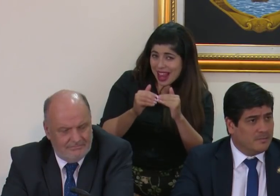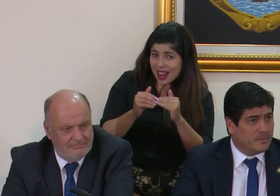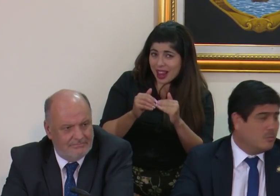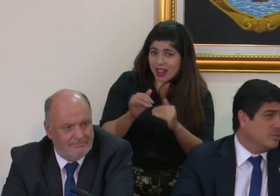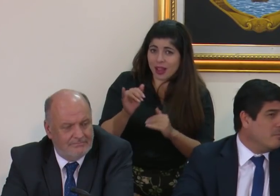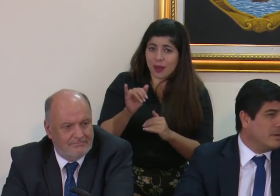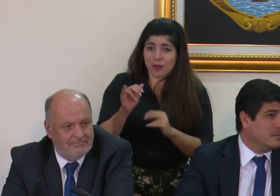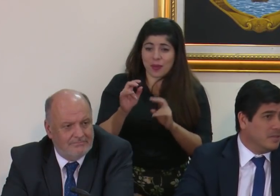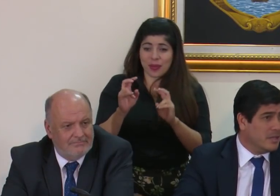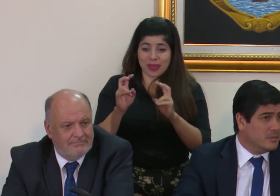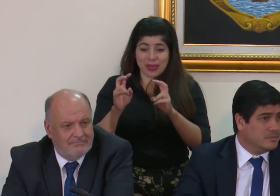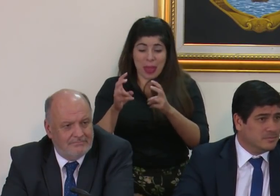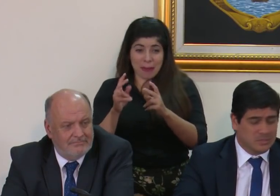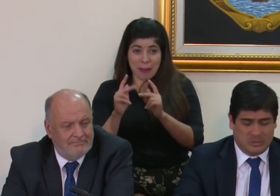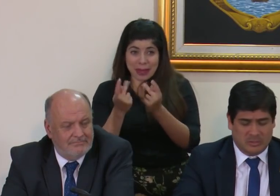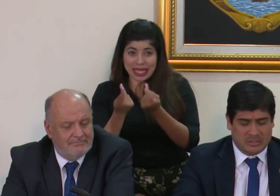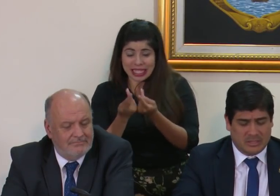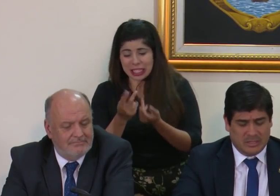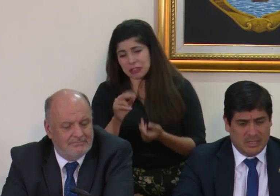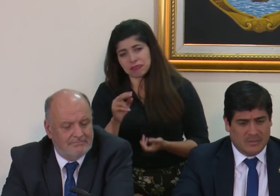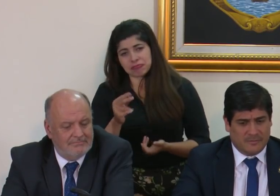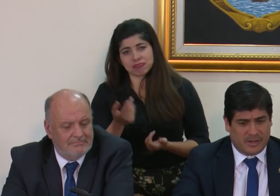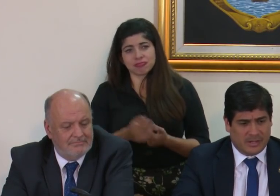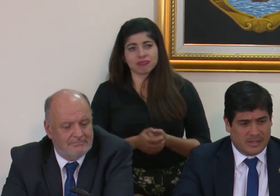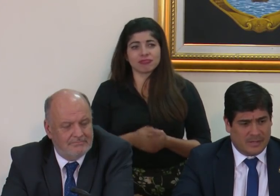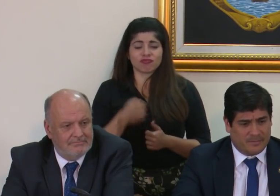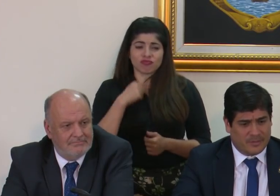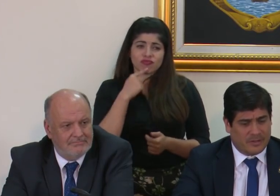tema partidario, se lo digo así